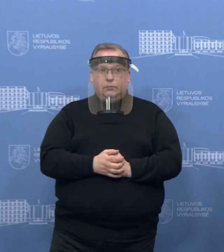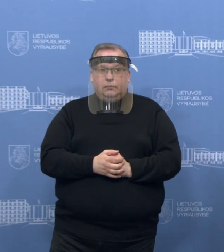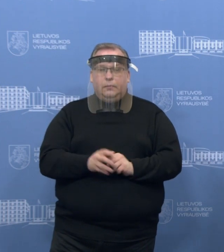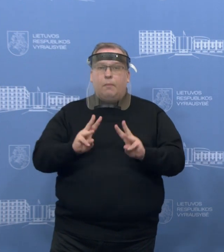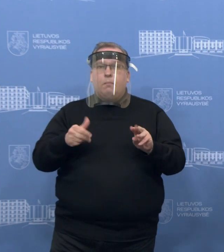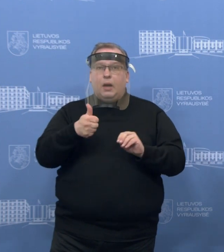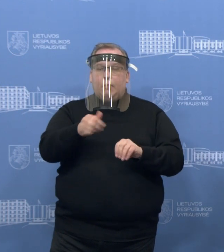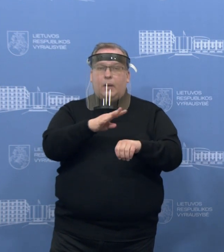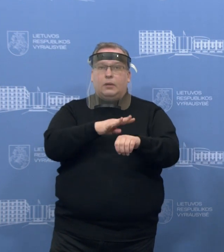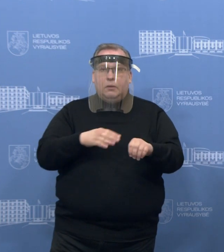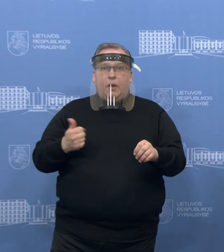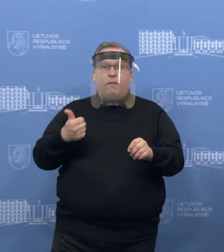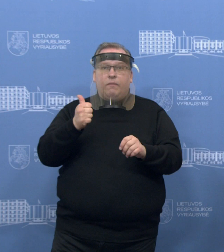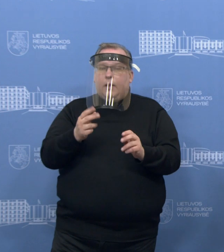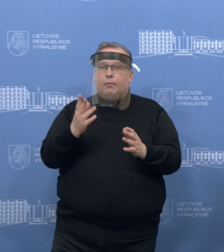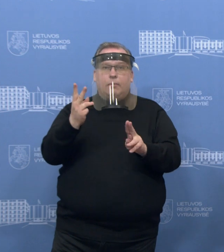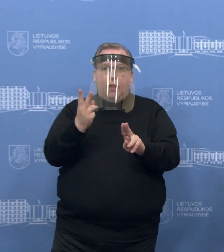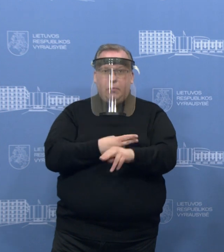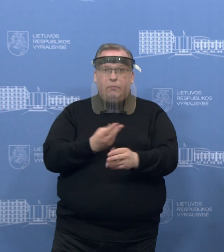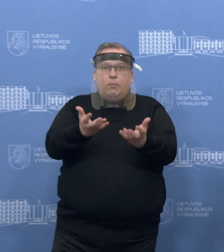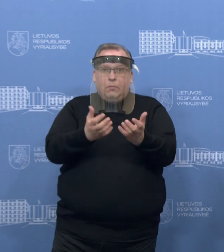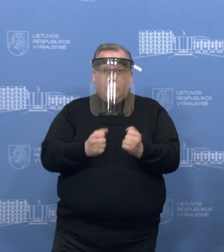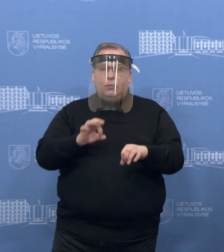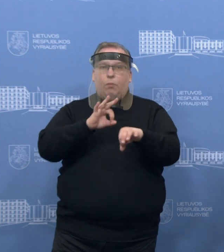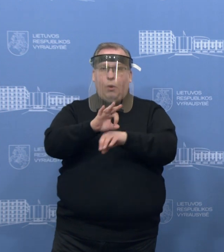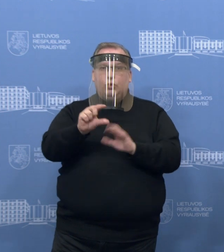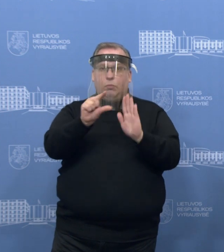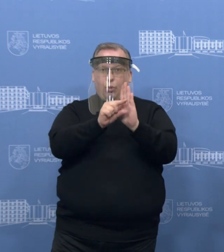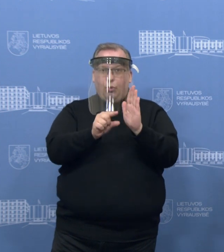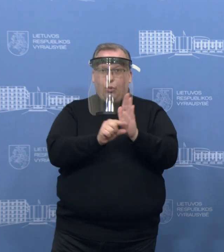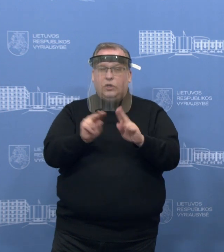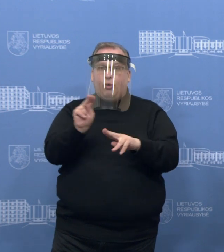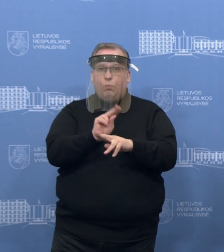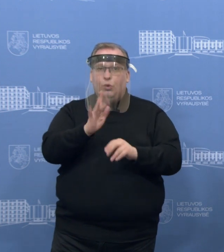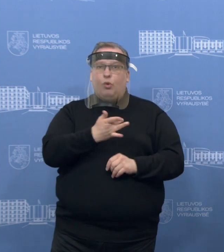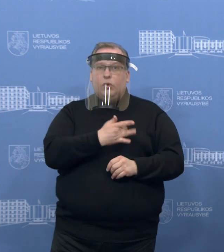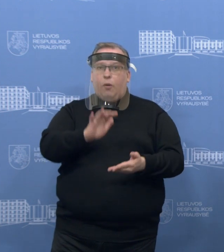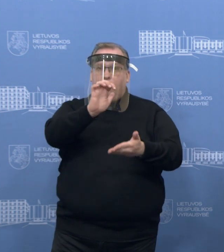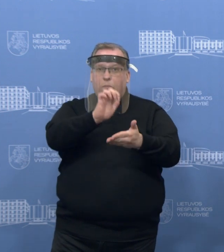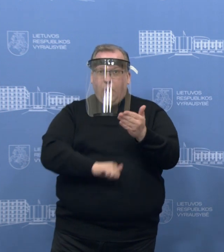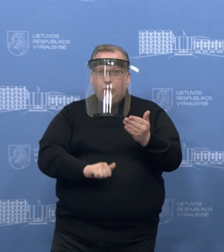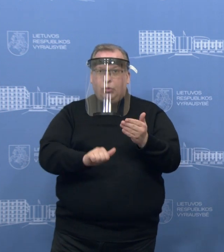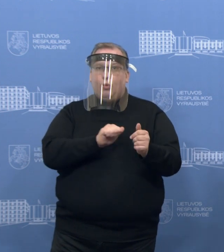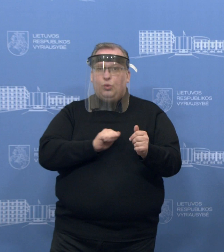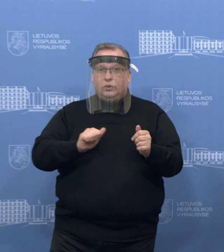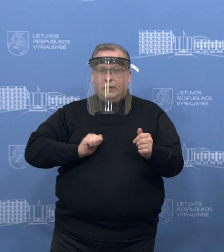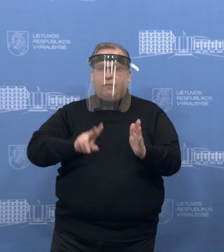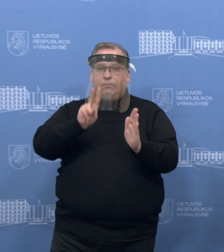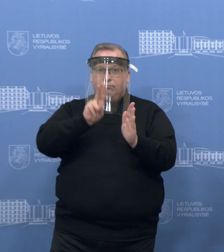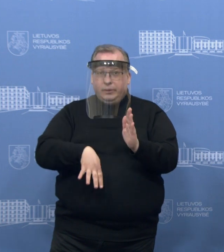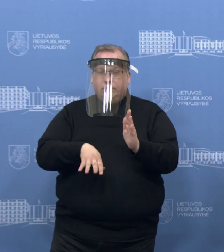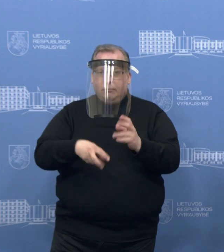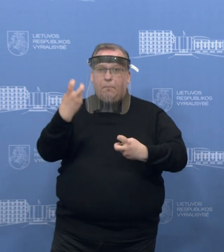Primėra, Sėmė vakar vėl nepavyko priimti baudžiamojo kodekso pataisų, kuriuo mes būtų sugriežtintos bausimės už savizolėcijos pažaidimus.